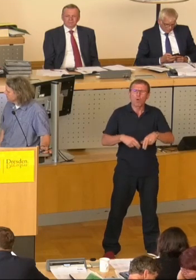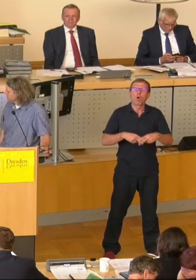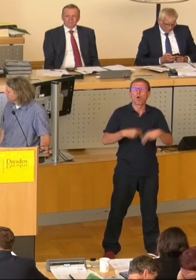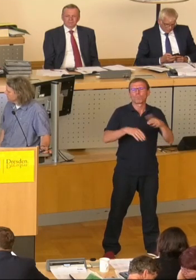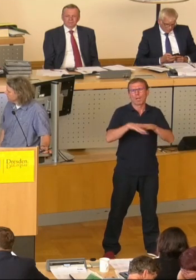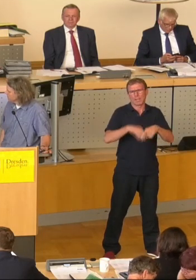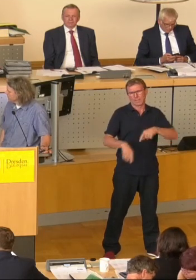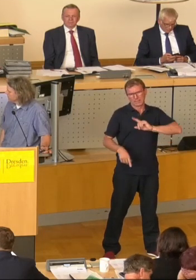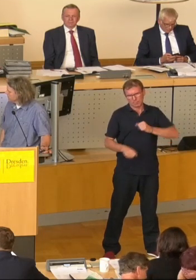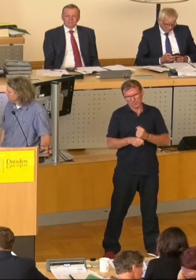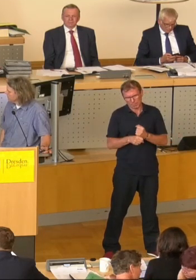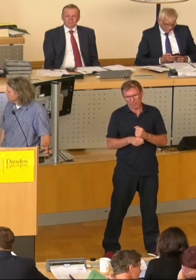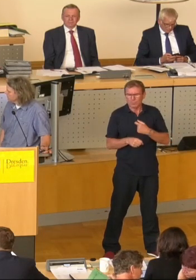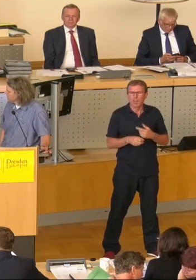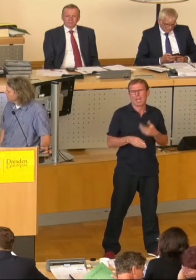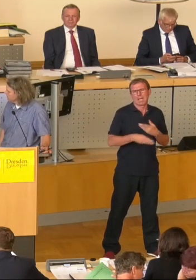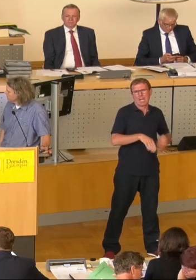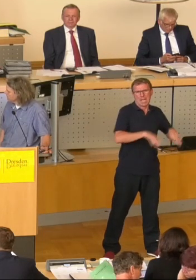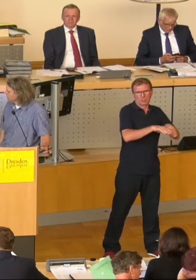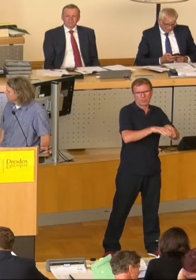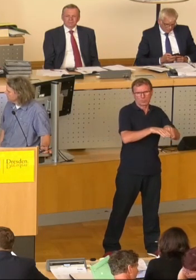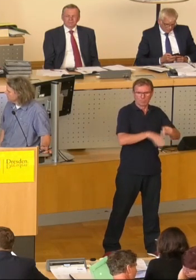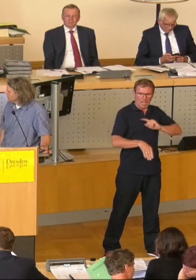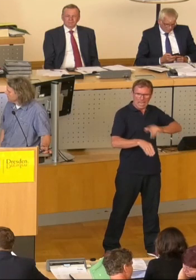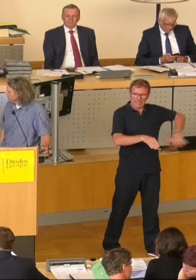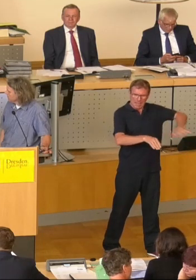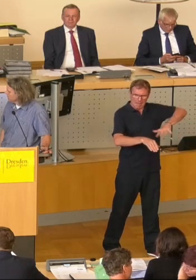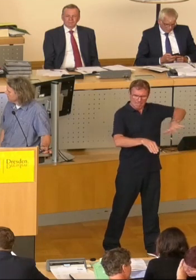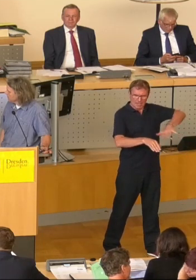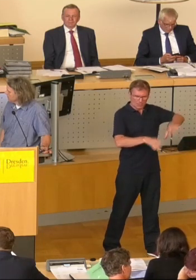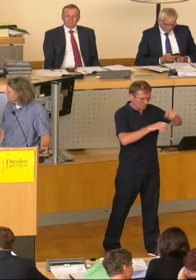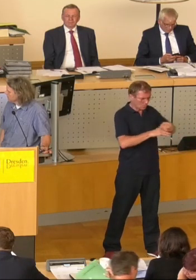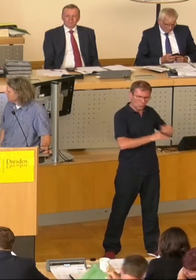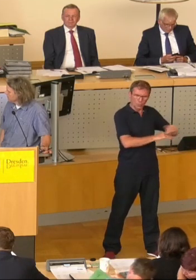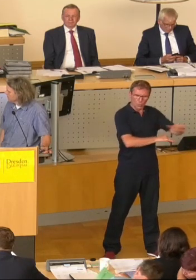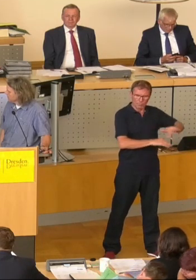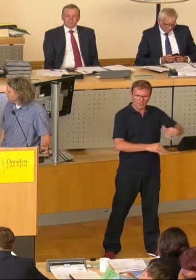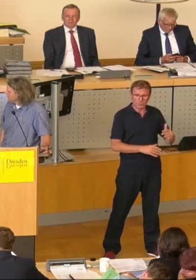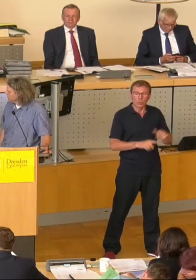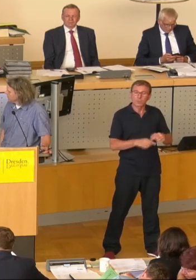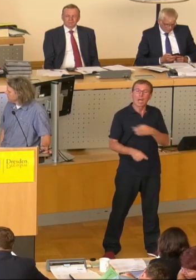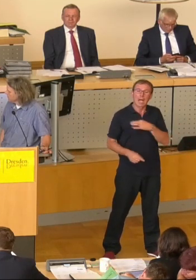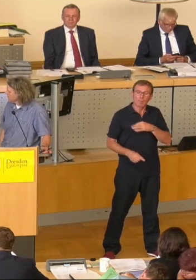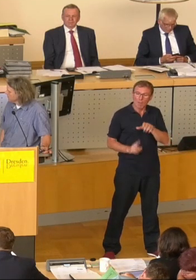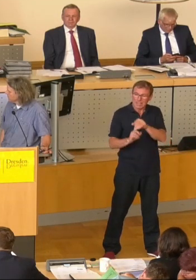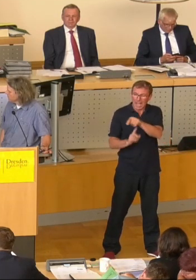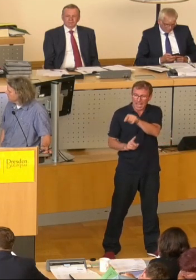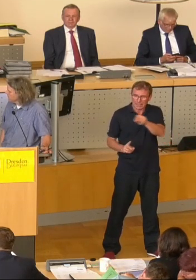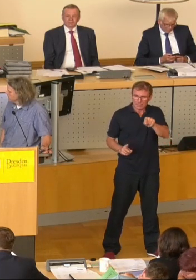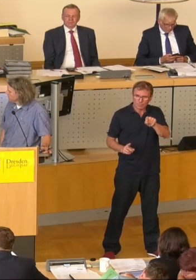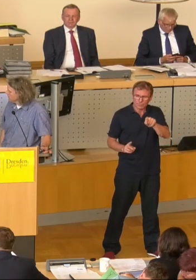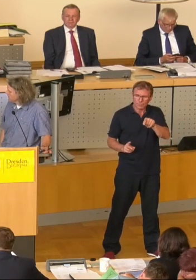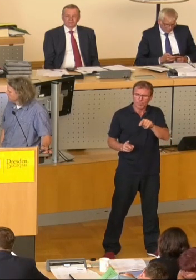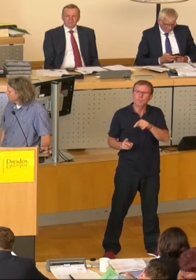direkt durchgeführt und auch kompensiert, meistens auf eigenen Flächen. Darüber hinaus bietet die statt privaten Eingriffsverursachern die